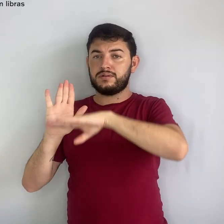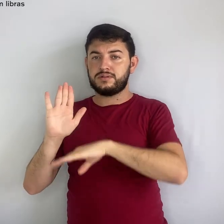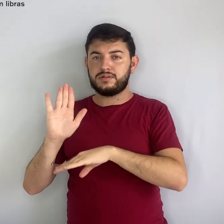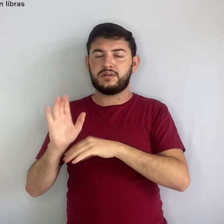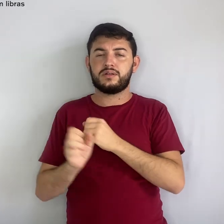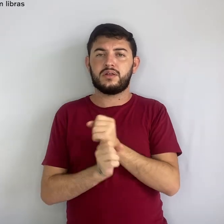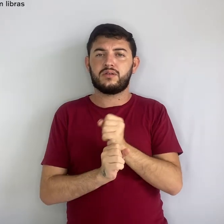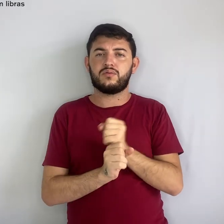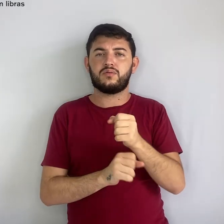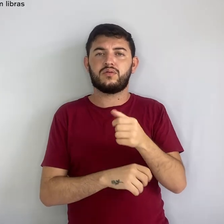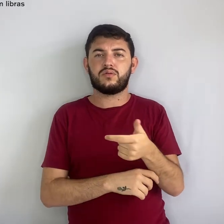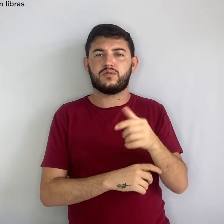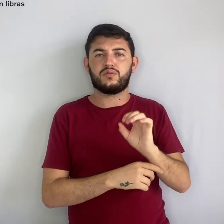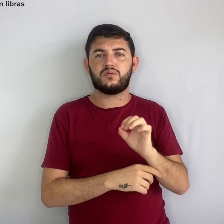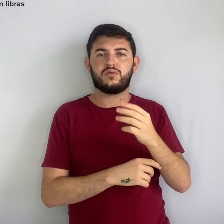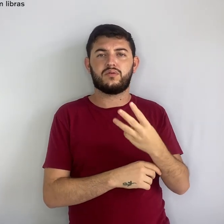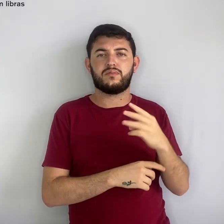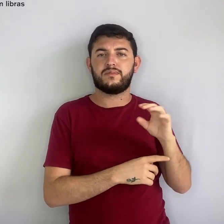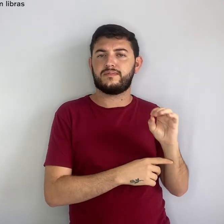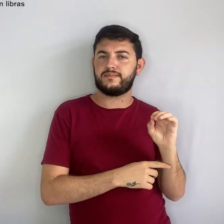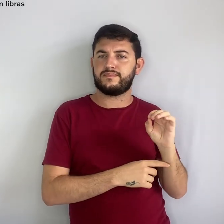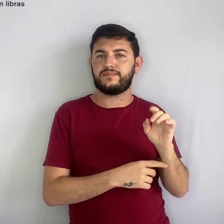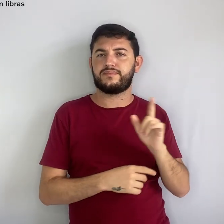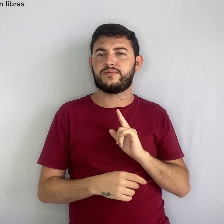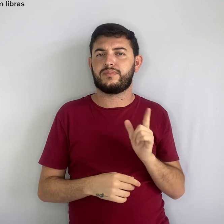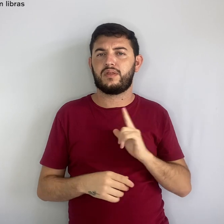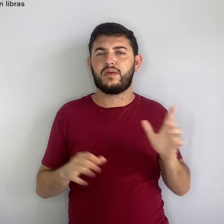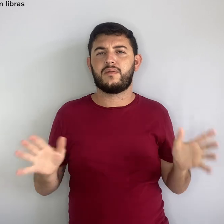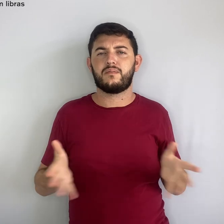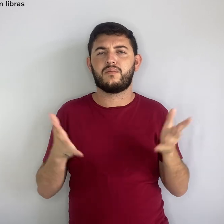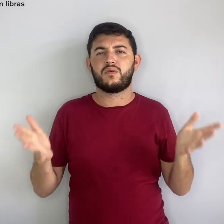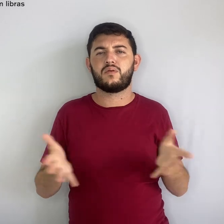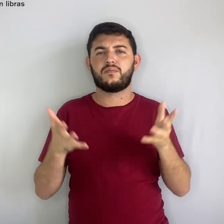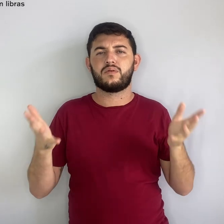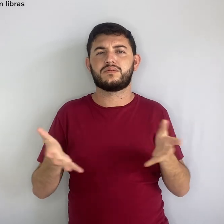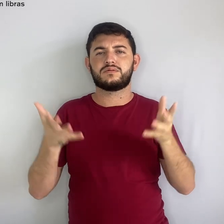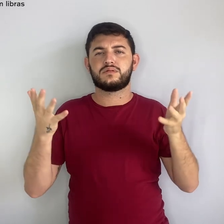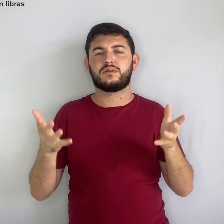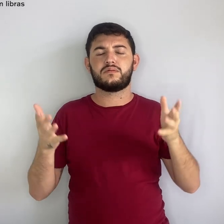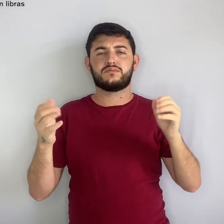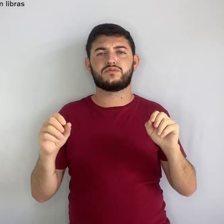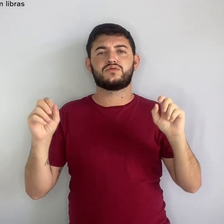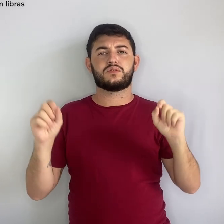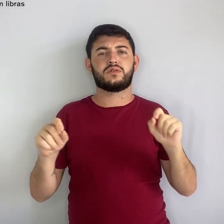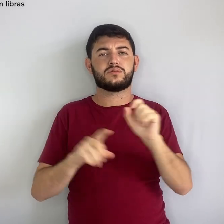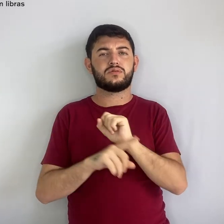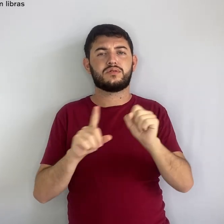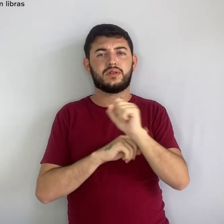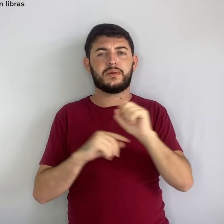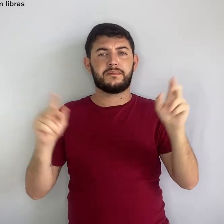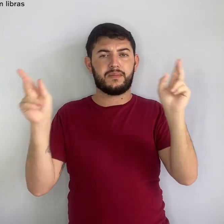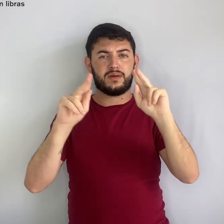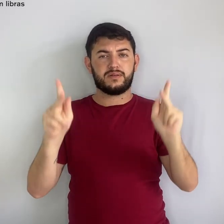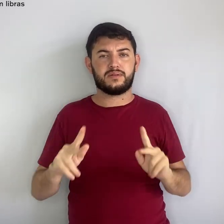que trata da promoção de uma sociedade pacífica e inclusiva. A meta do